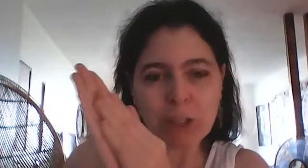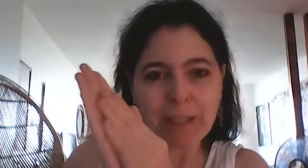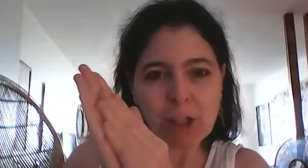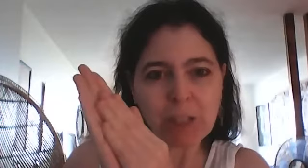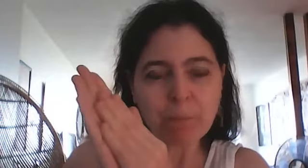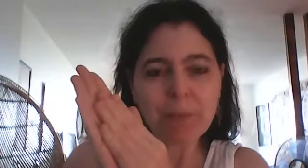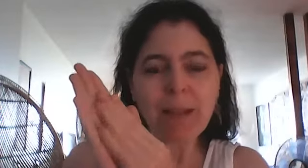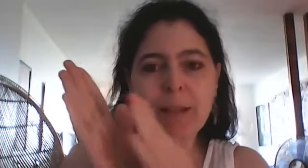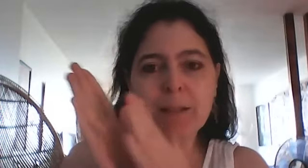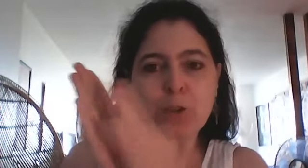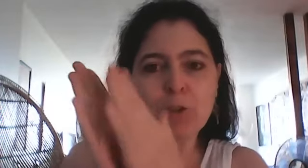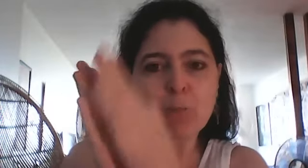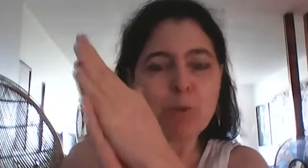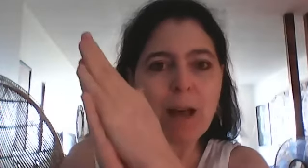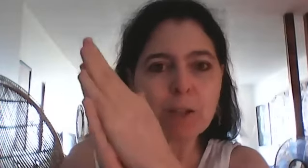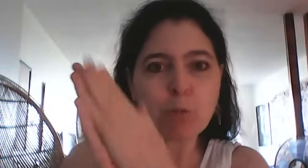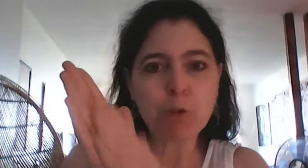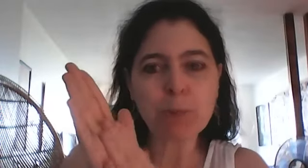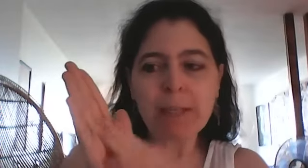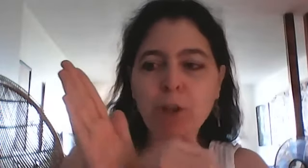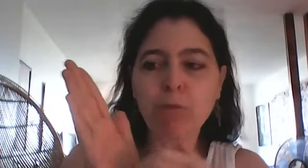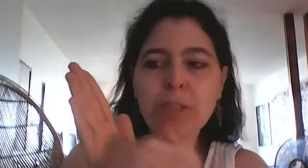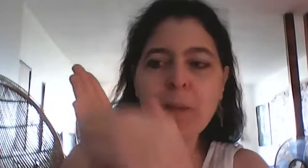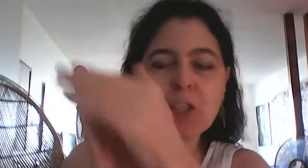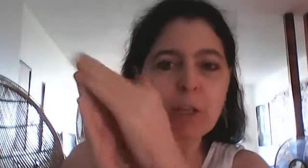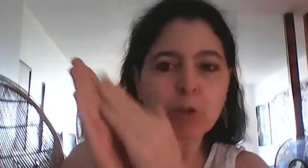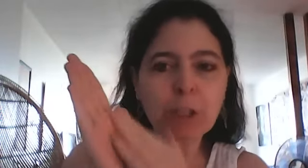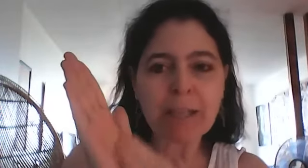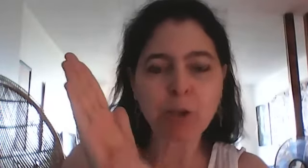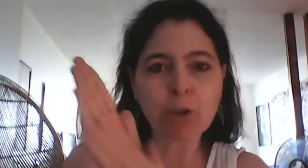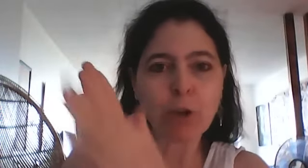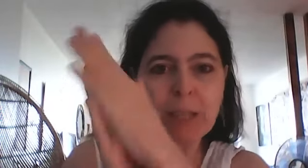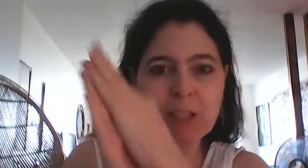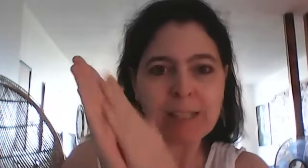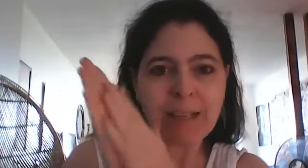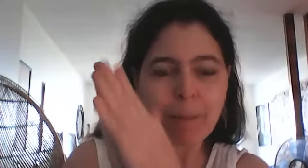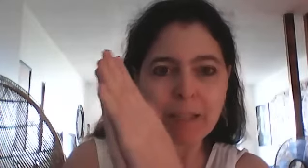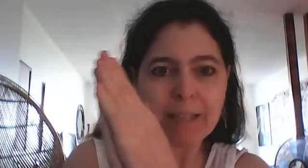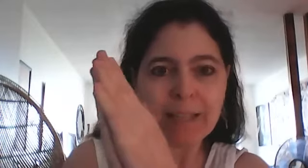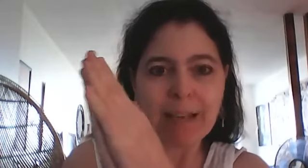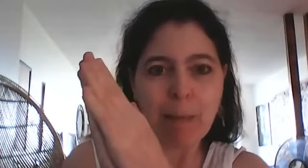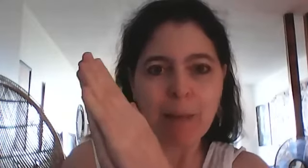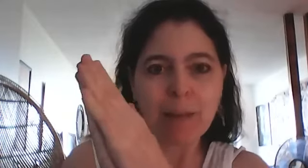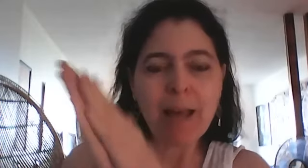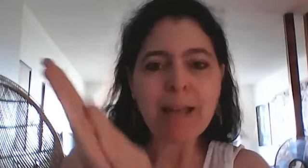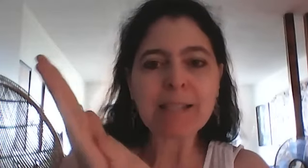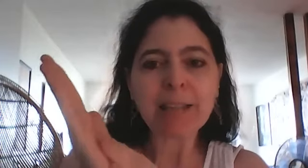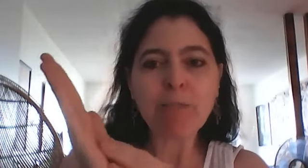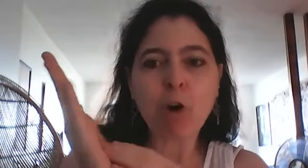d'énergie du plus dense au plus subtil donc vous imaginez que toute la structure énergétique la personne est dans la main et certains vont